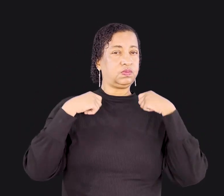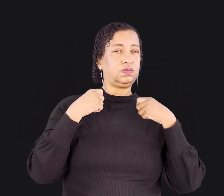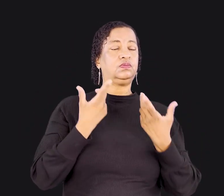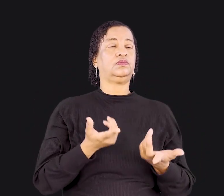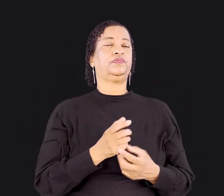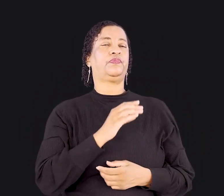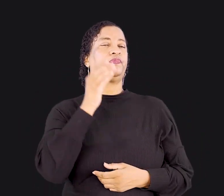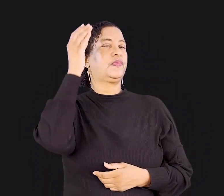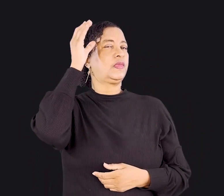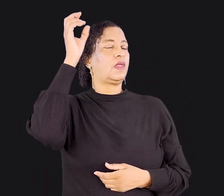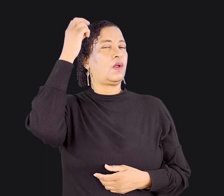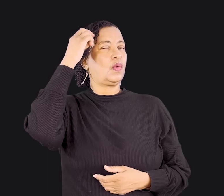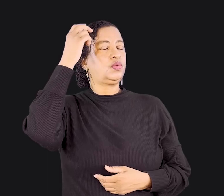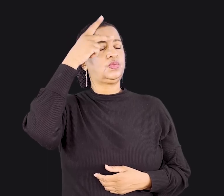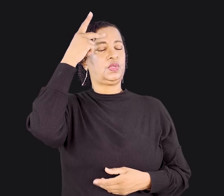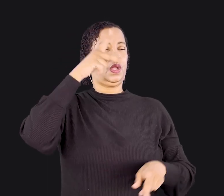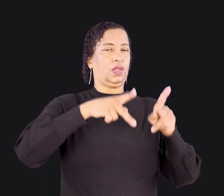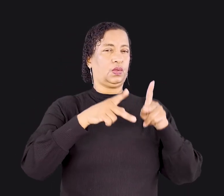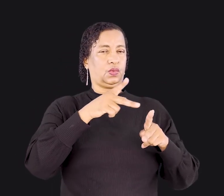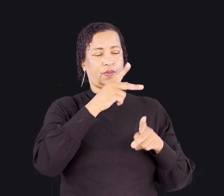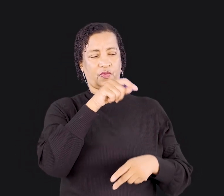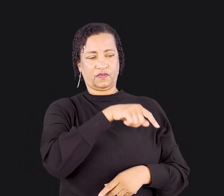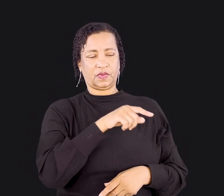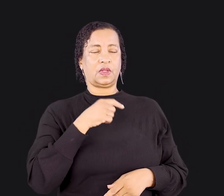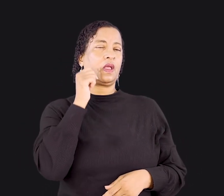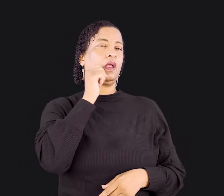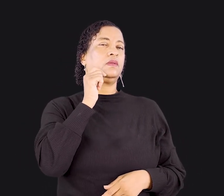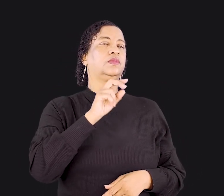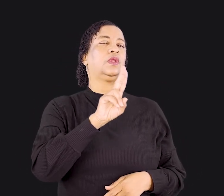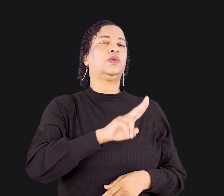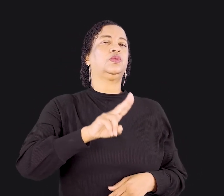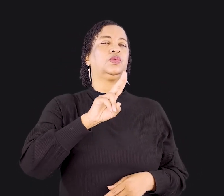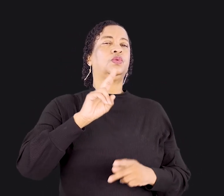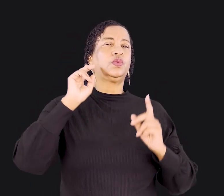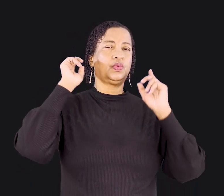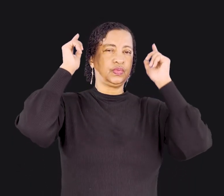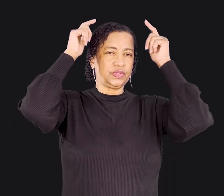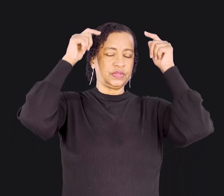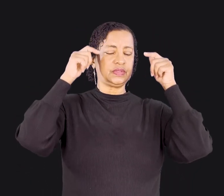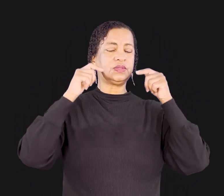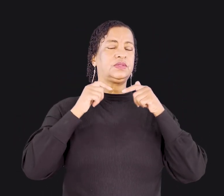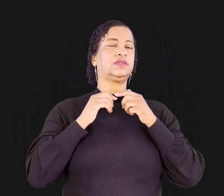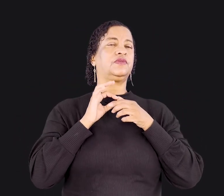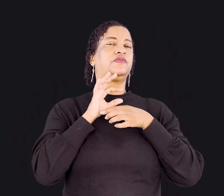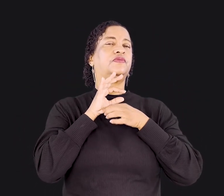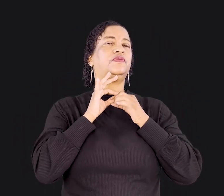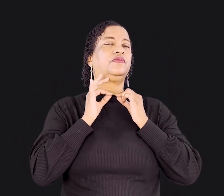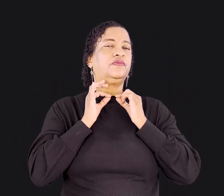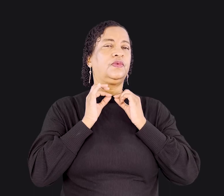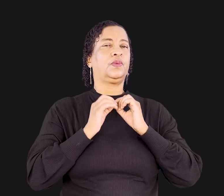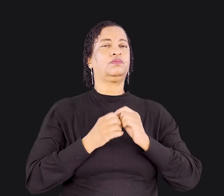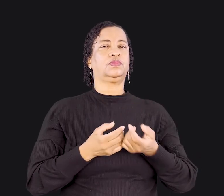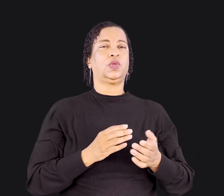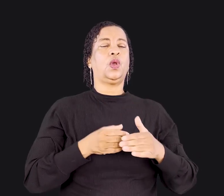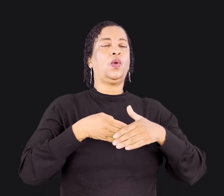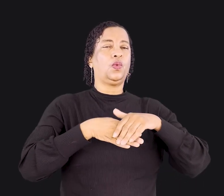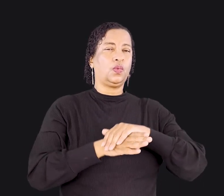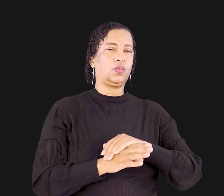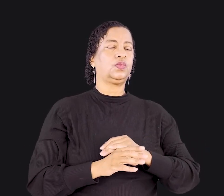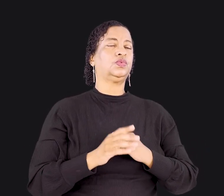dos povos mediterrâneos, as mulheres usavam véus. Aliás, esse costume ainda existe em algumas culturas. Quando Paulo falou